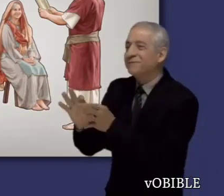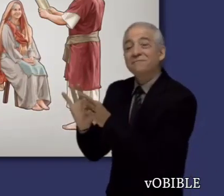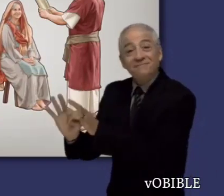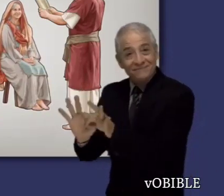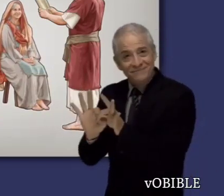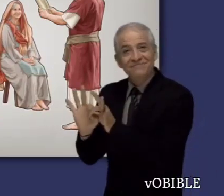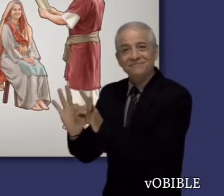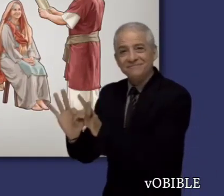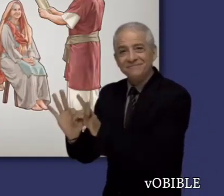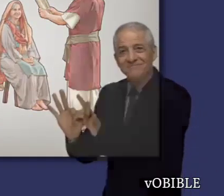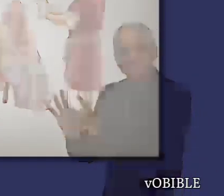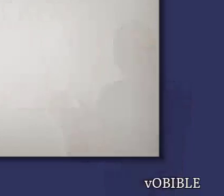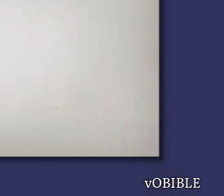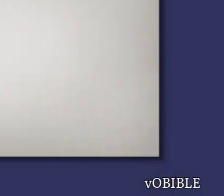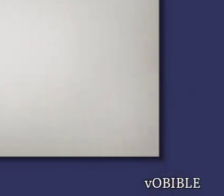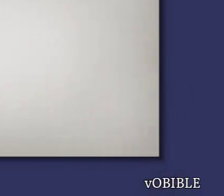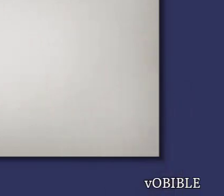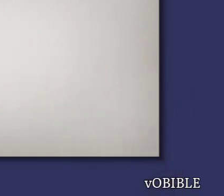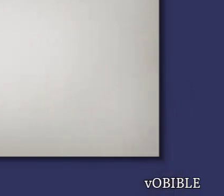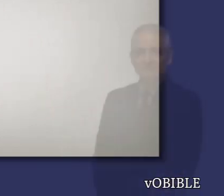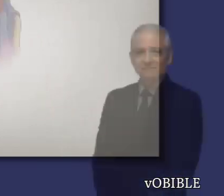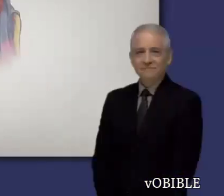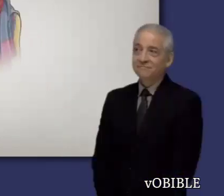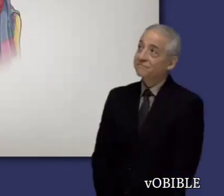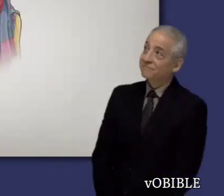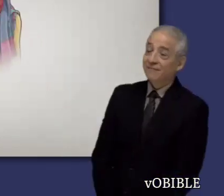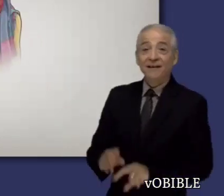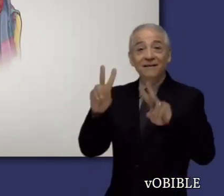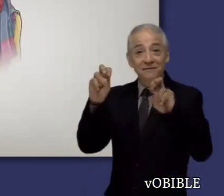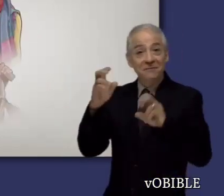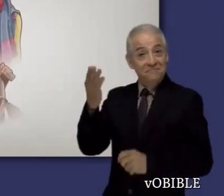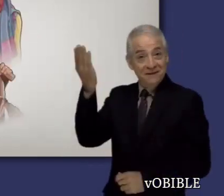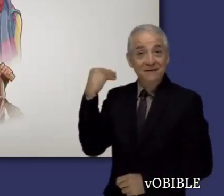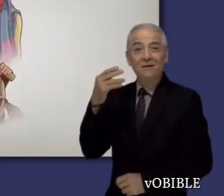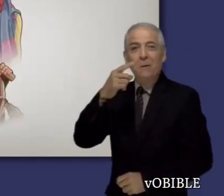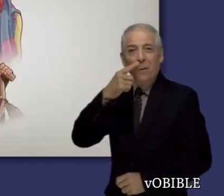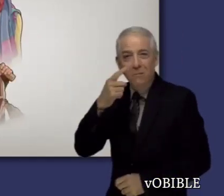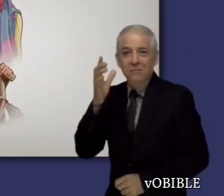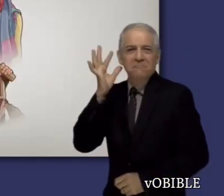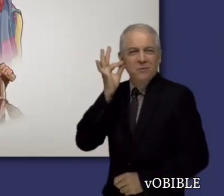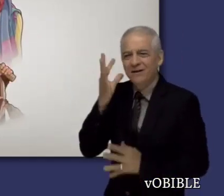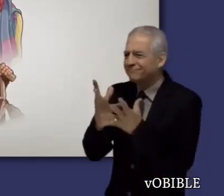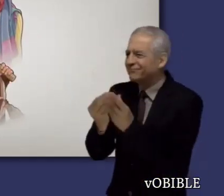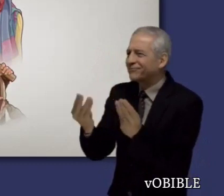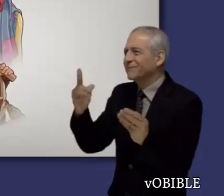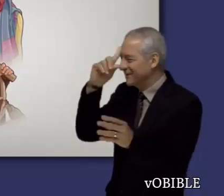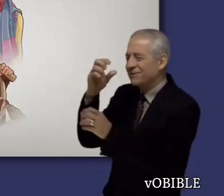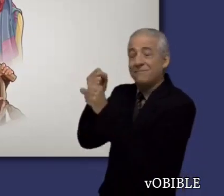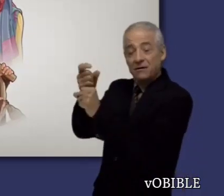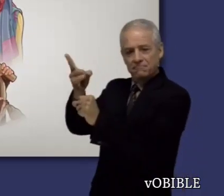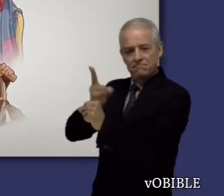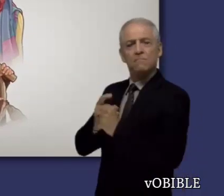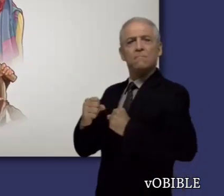sobre todo a medida que se acerca el fin. El capítulo 11 se centra en la fe y menciona a muchos hombres y